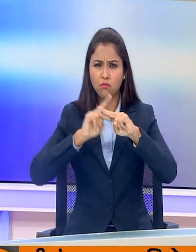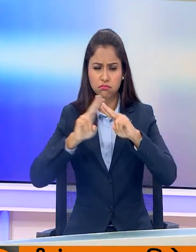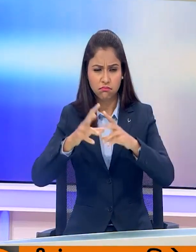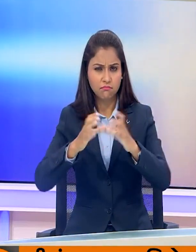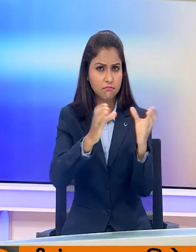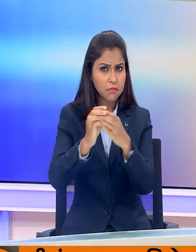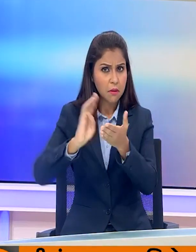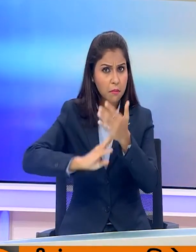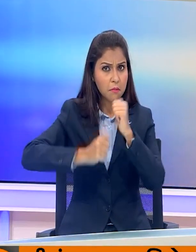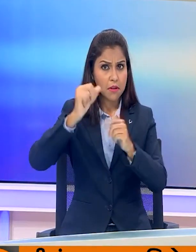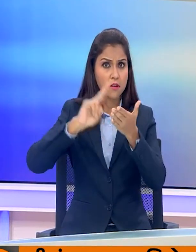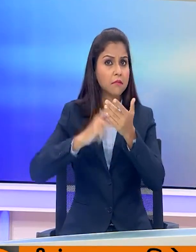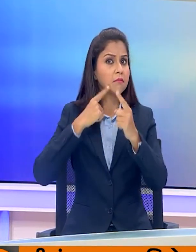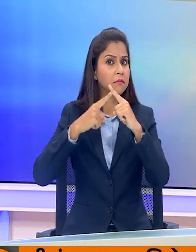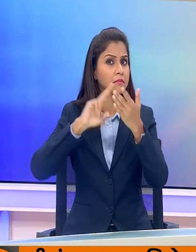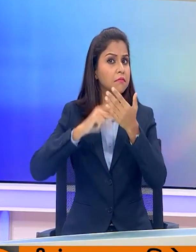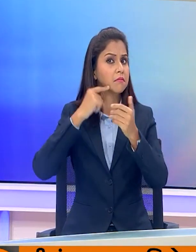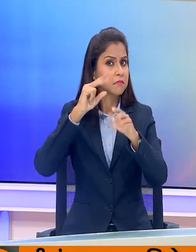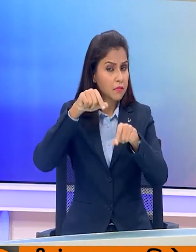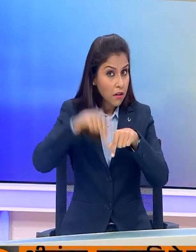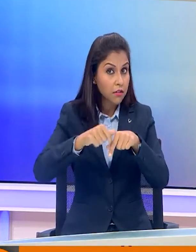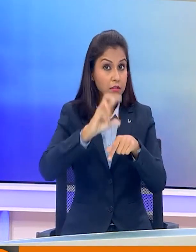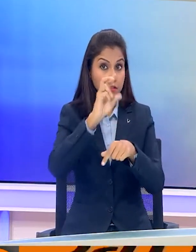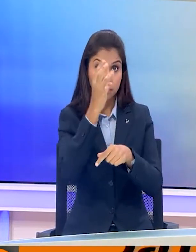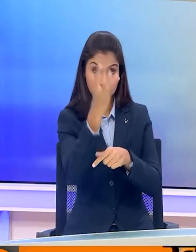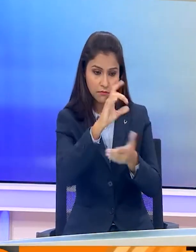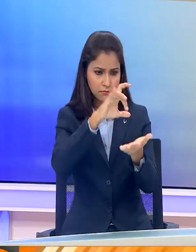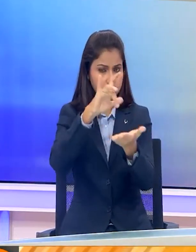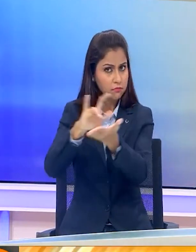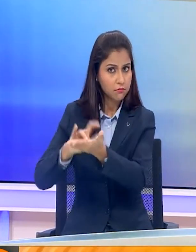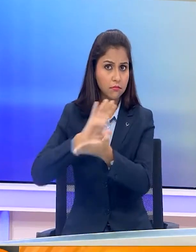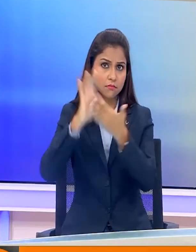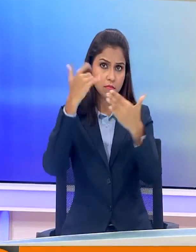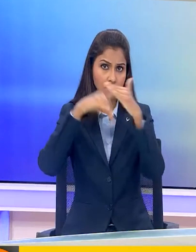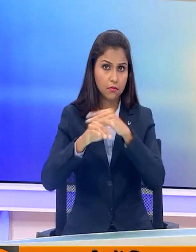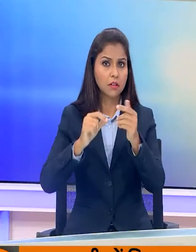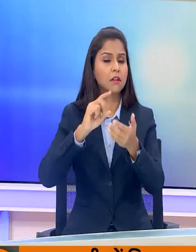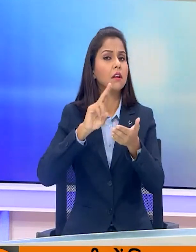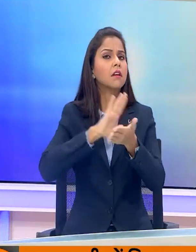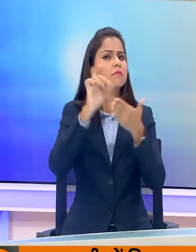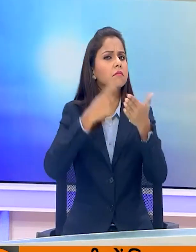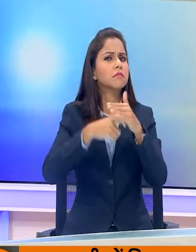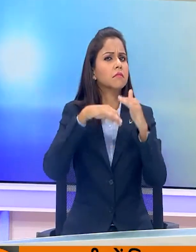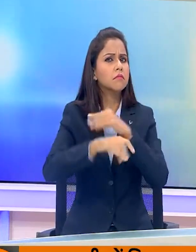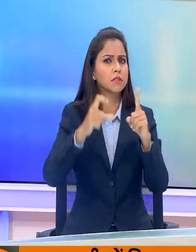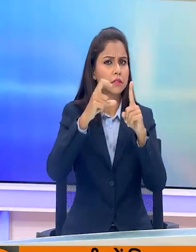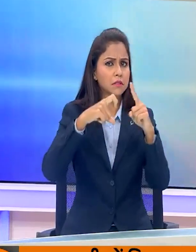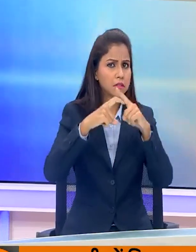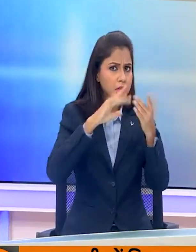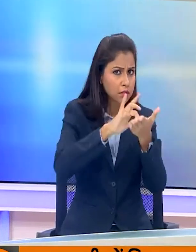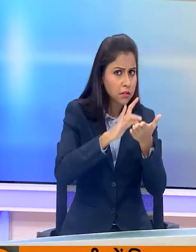में केंड्रिय मंत्री नितिन गटकरी आज हर्याणा के तीन क्षेत्रों में रैलियां करेंगे। नितिन गटकरी हर्याणा के थाने सर,